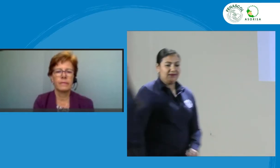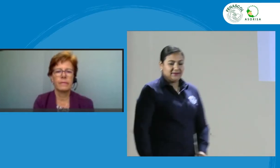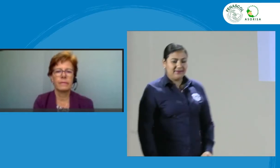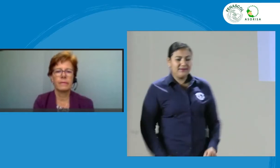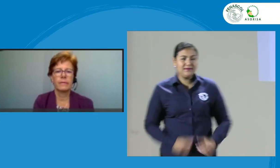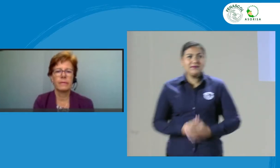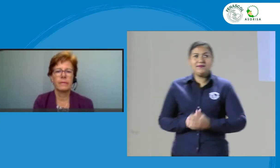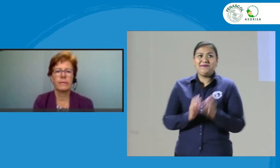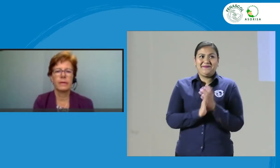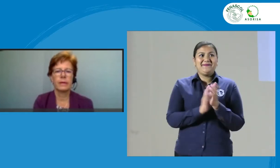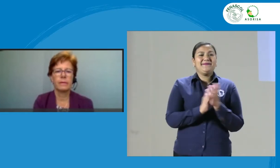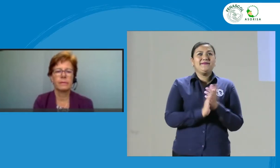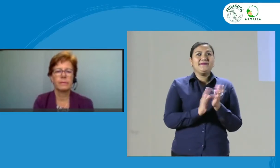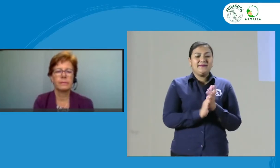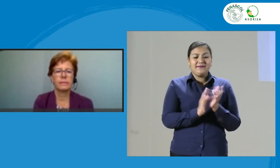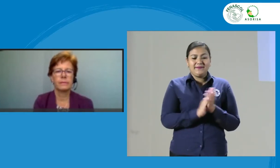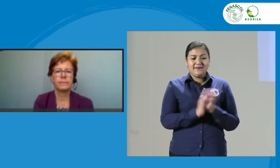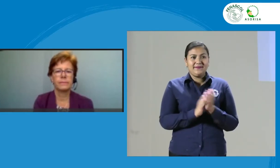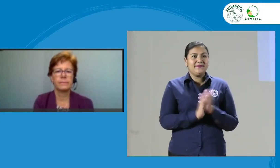¿Cualquier pregunta? ¿Cualquier pregunta?